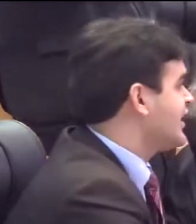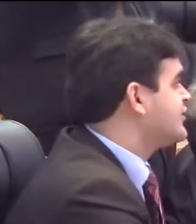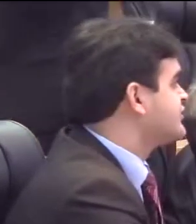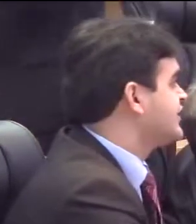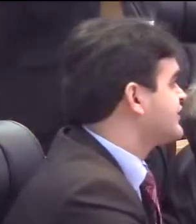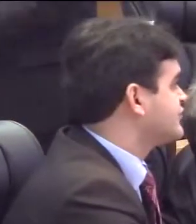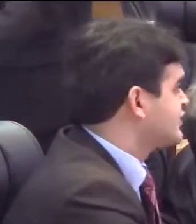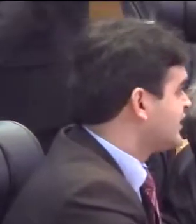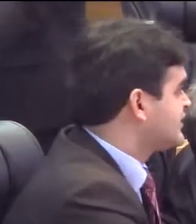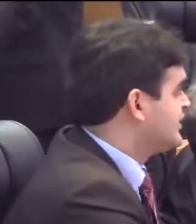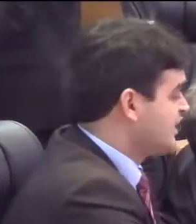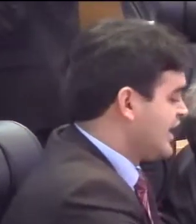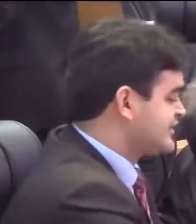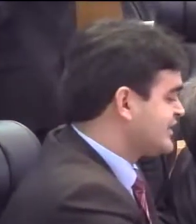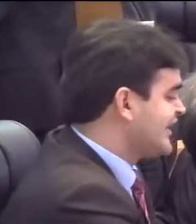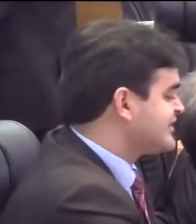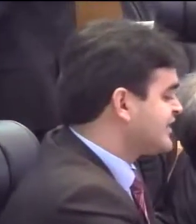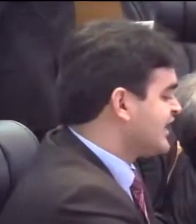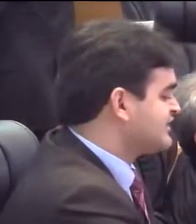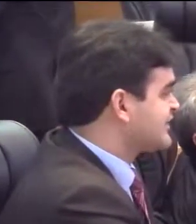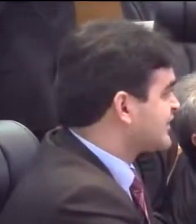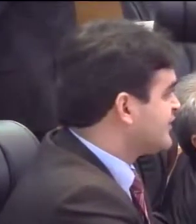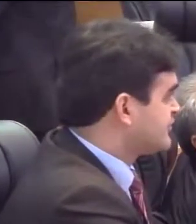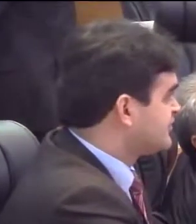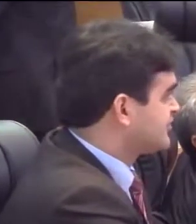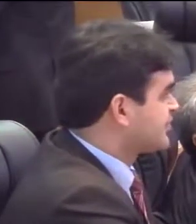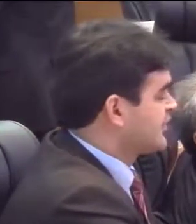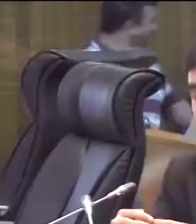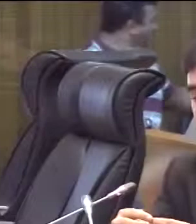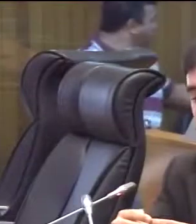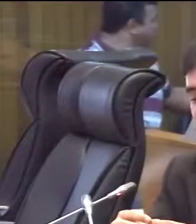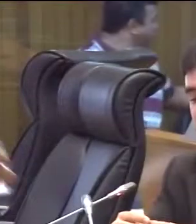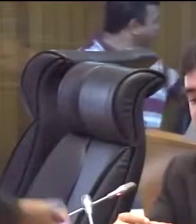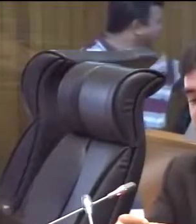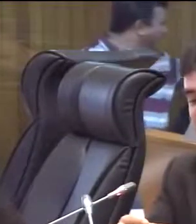a UEMA e, na prática, ela não ser executada. Essa descentralização,